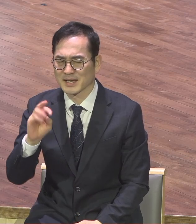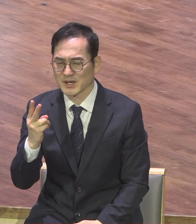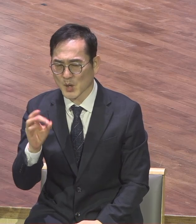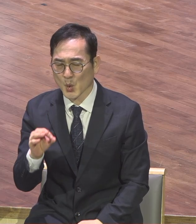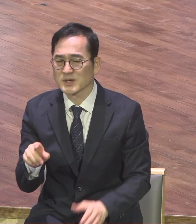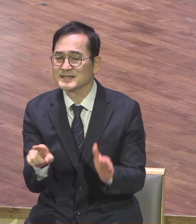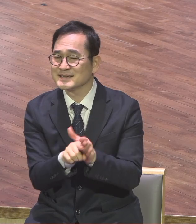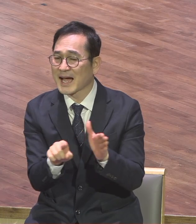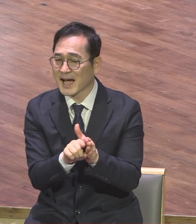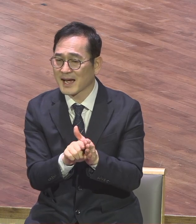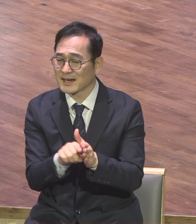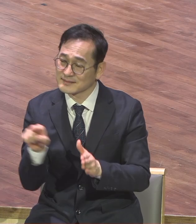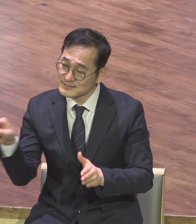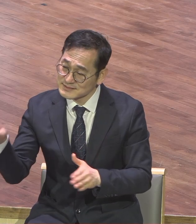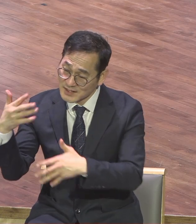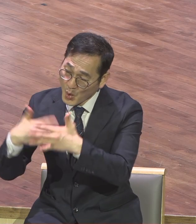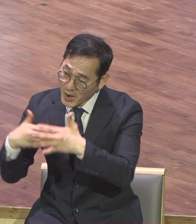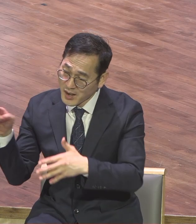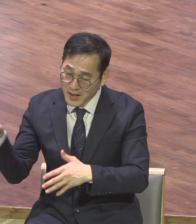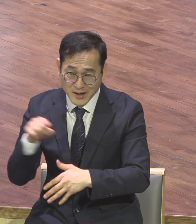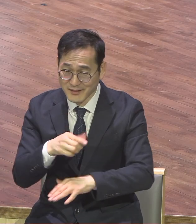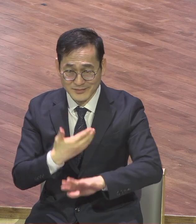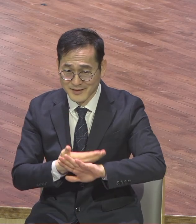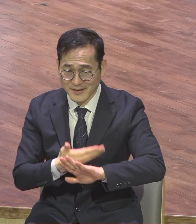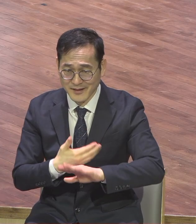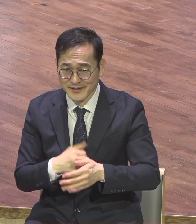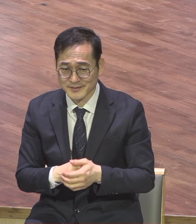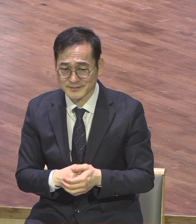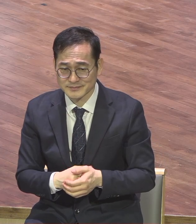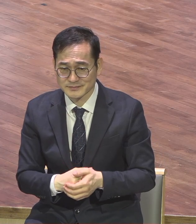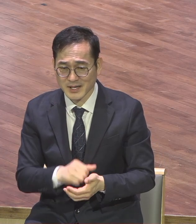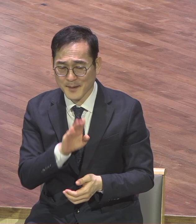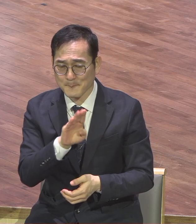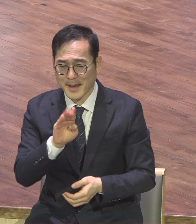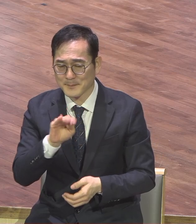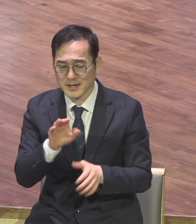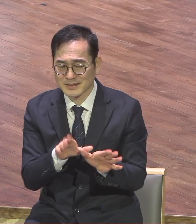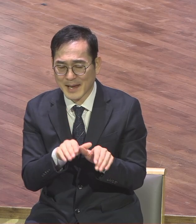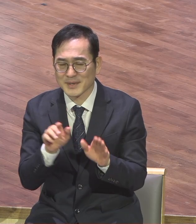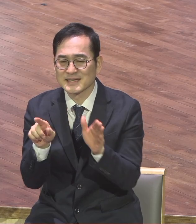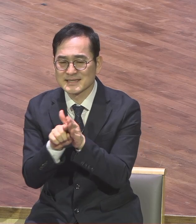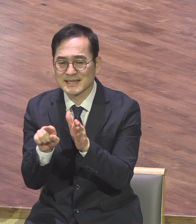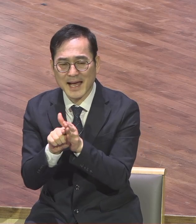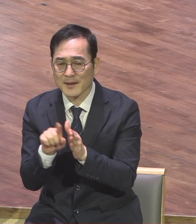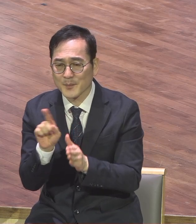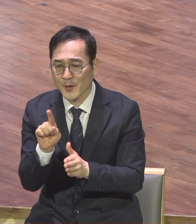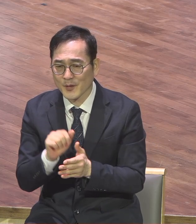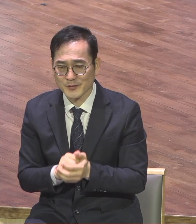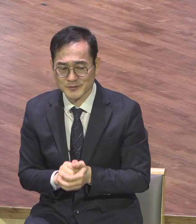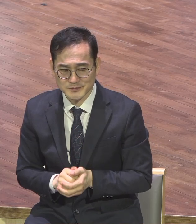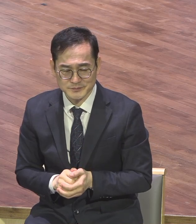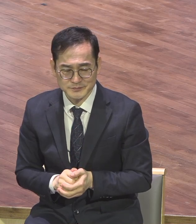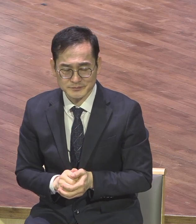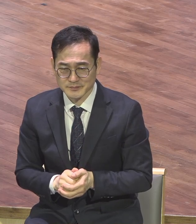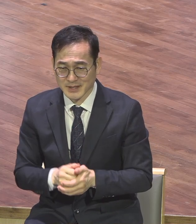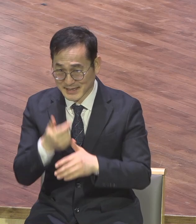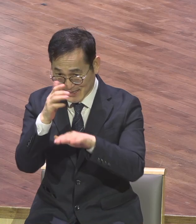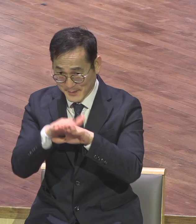다릅니다 빠뿡 신앙이 무슨 말입니까 잘 들으세요 예배에 빠지지 않고